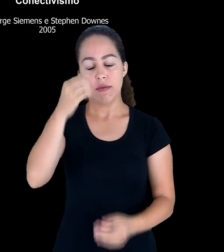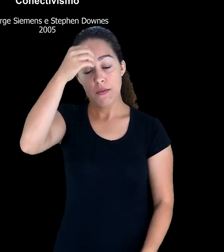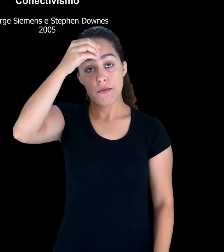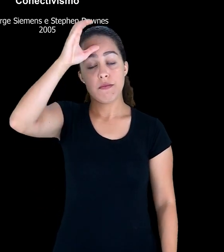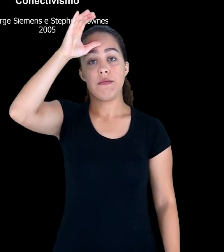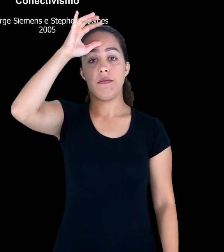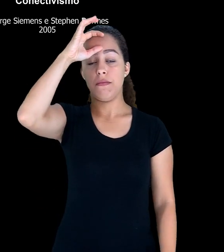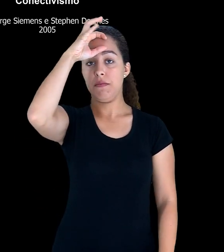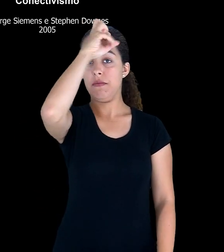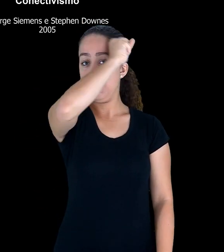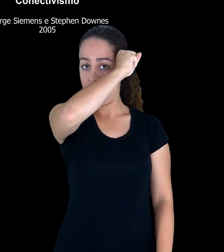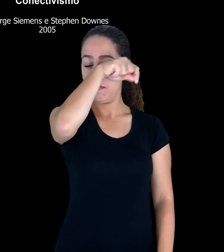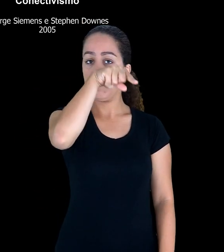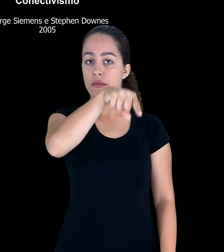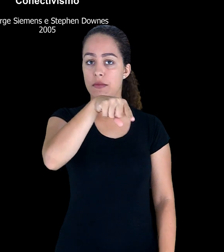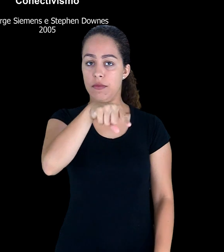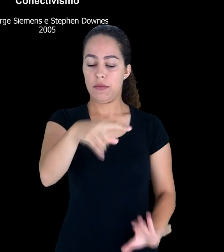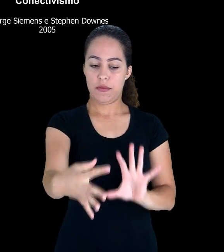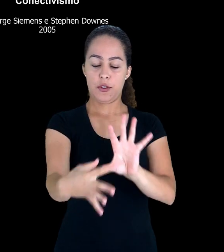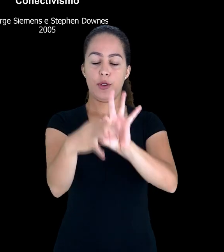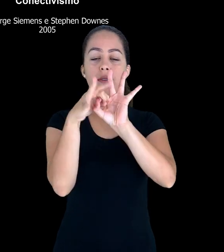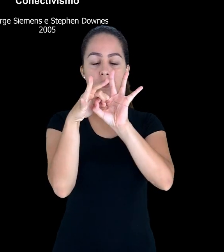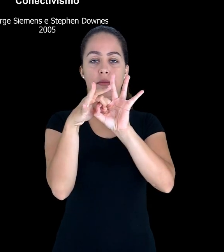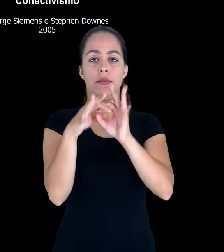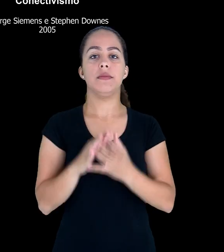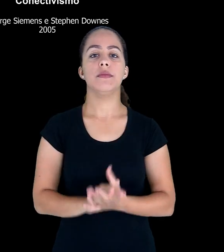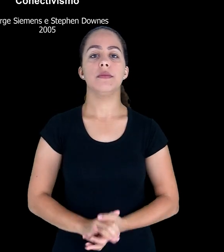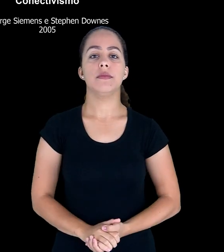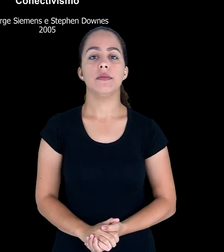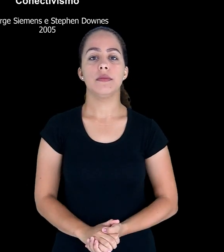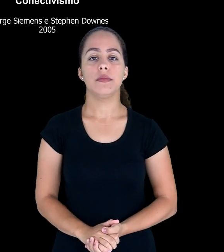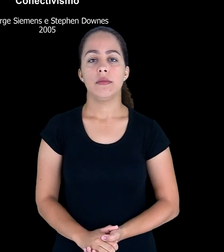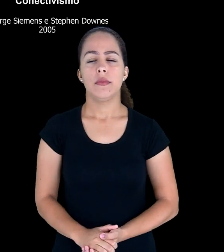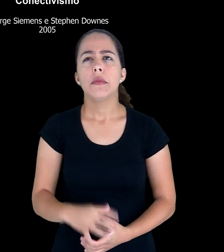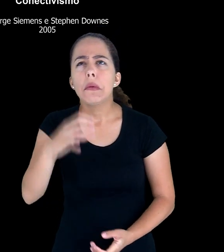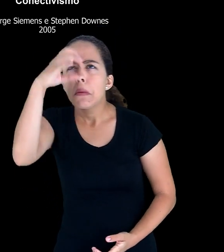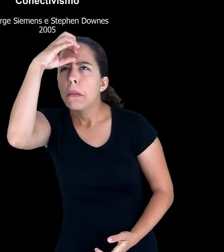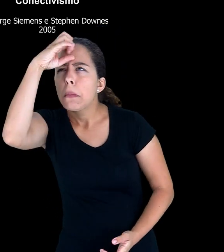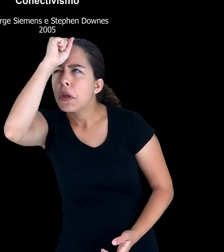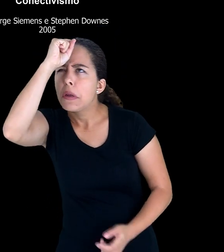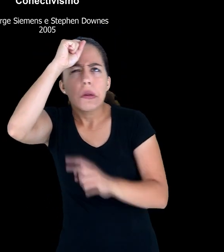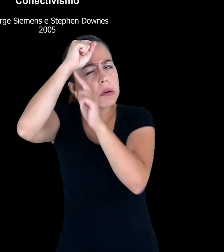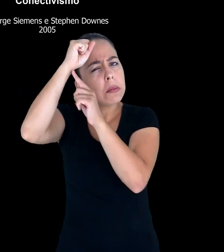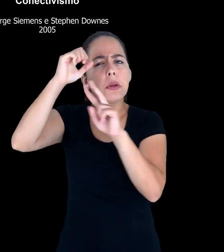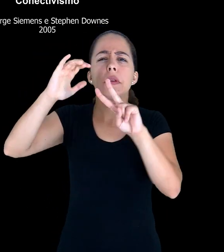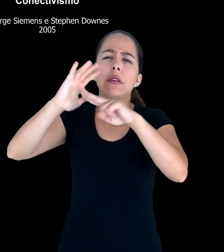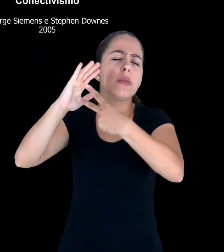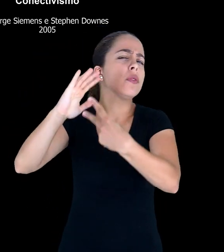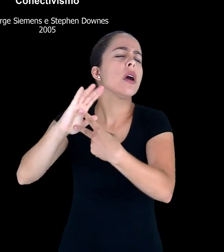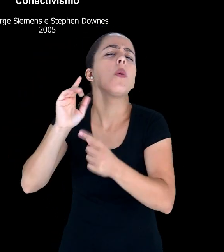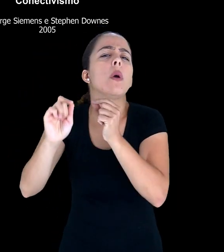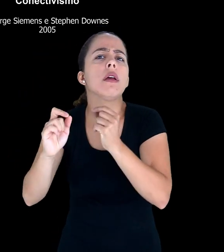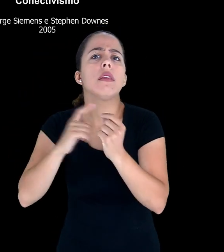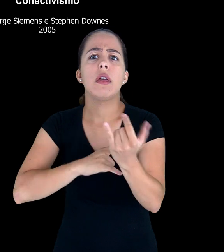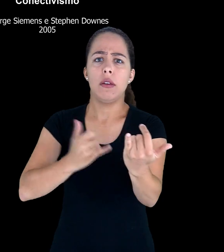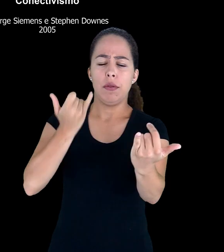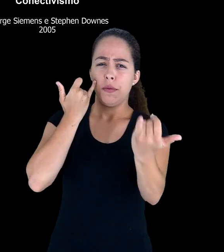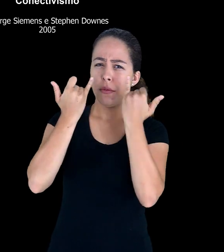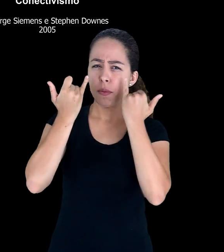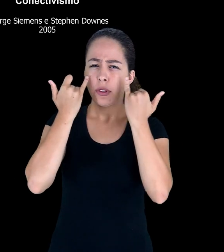ele passa por compreender, atravessar fluxos de informações e seguir esses fluxos. A